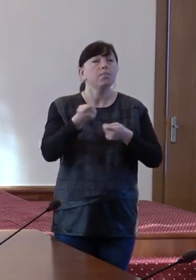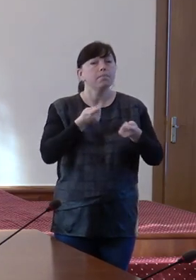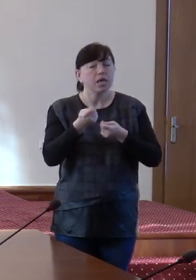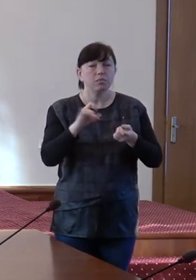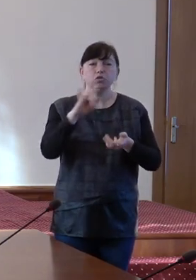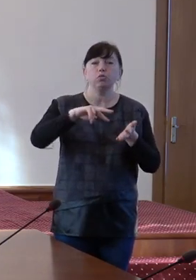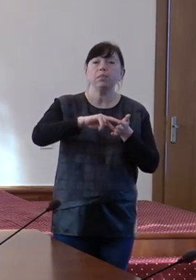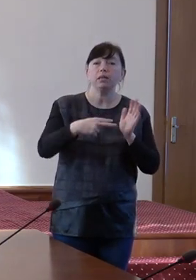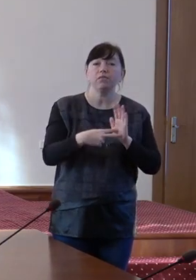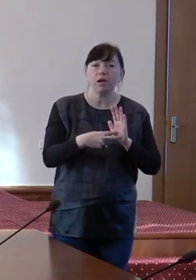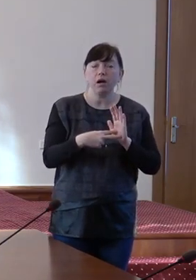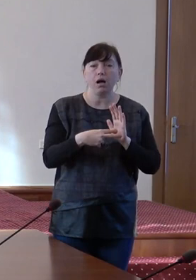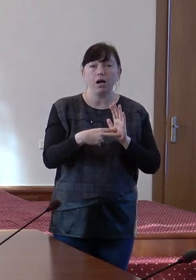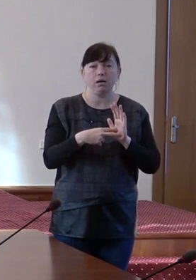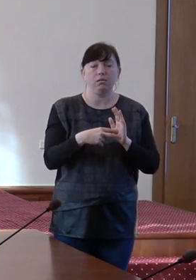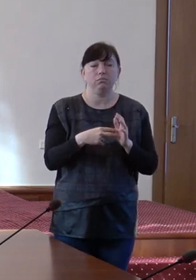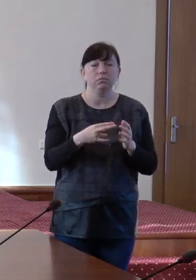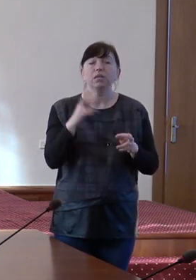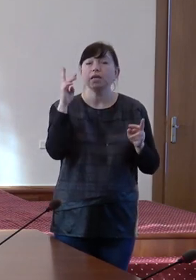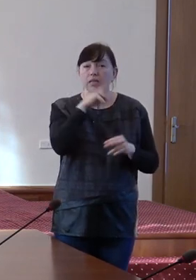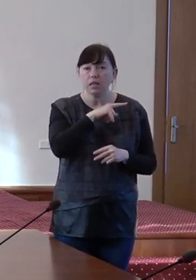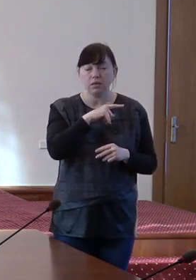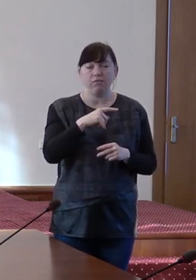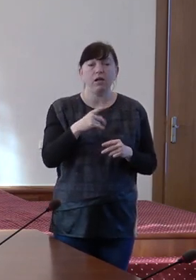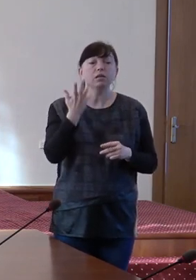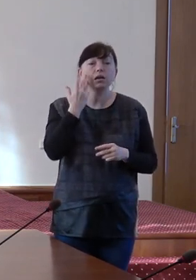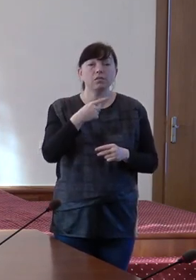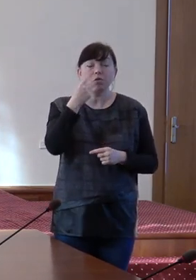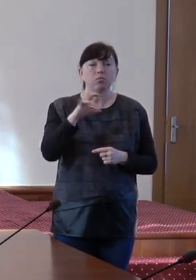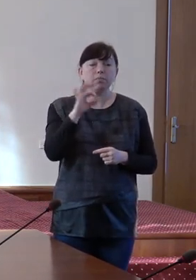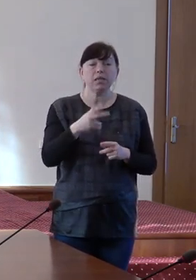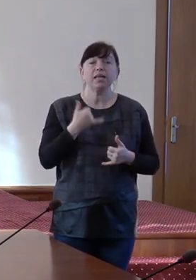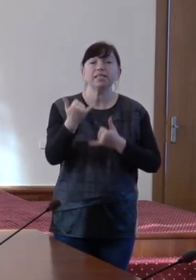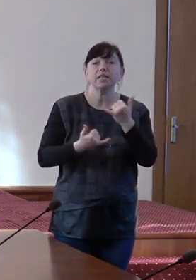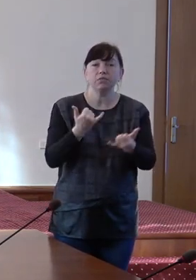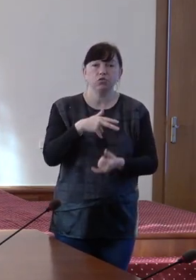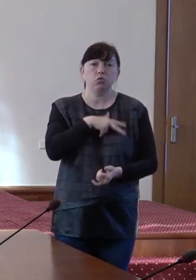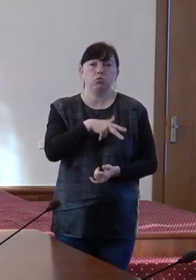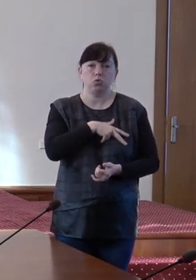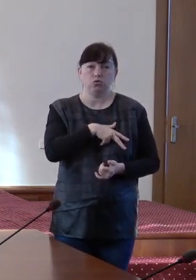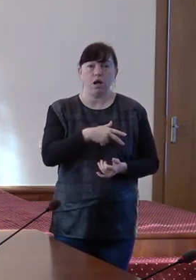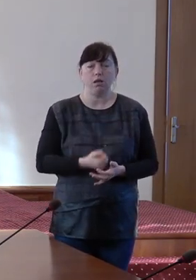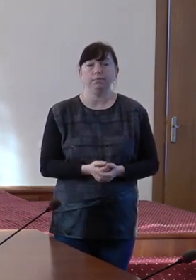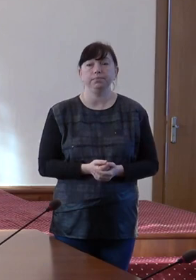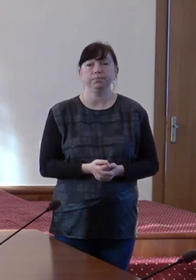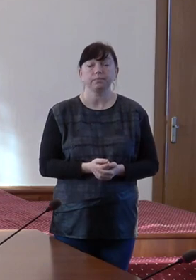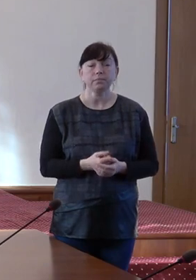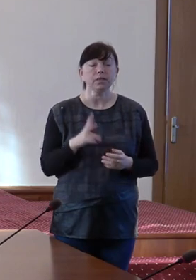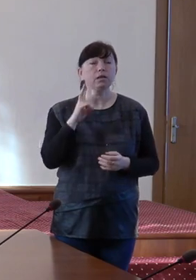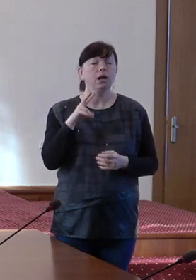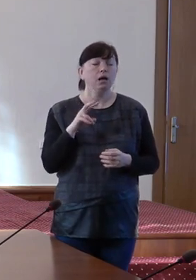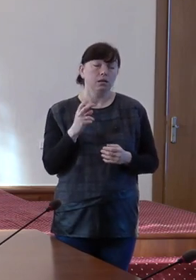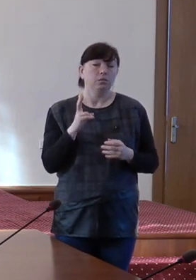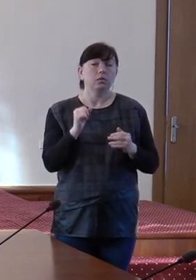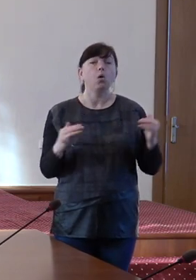și planificarea neadecvată, în special atunci când vorbim de serviciile sociale. La nivel